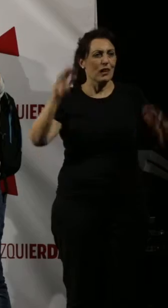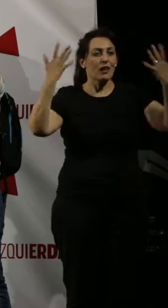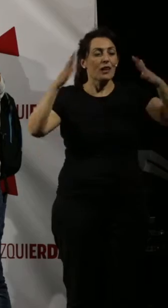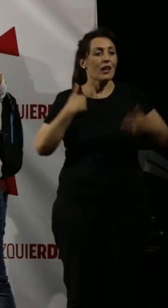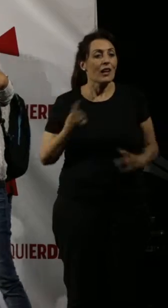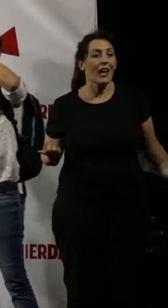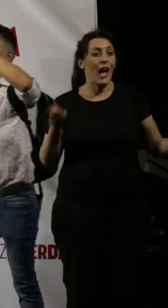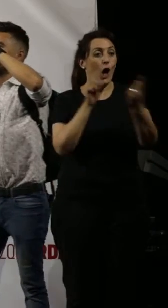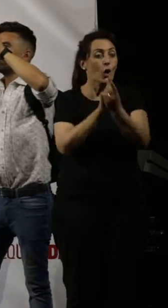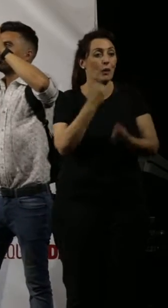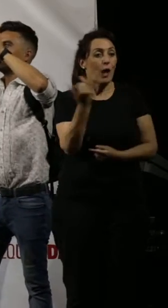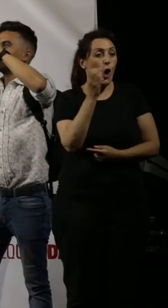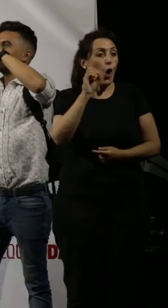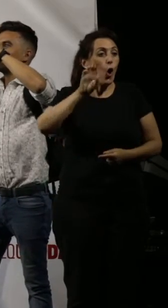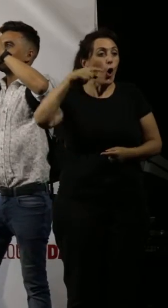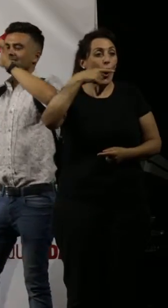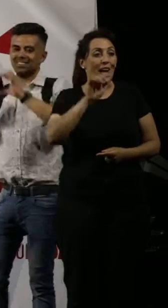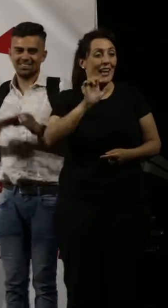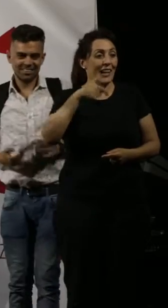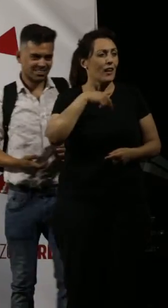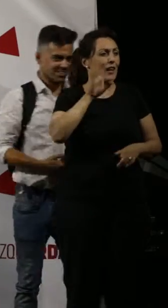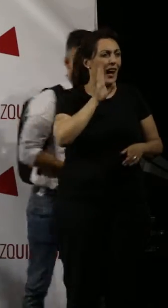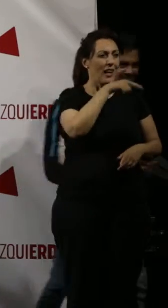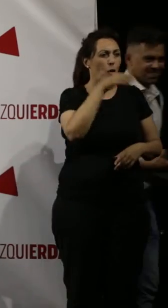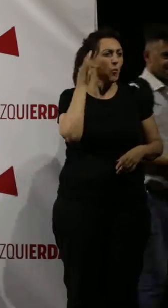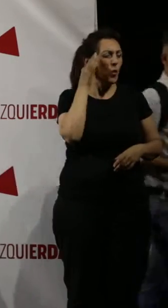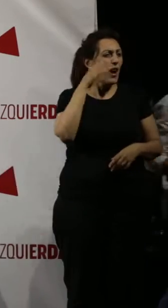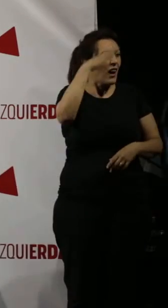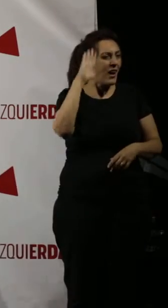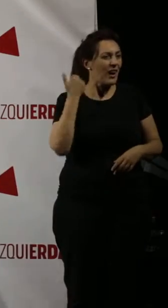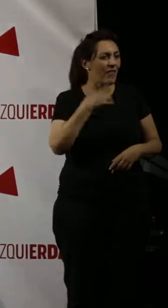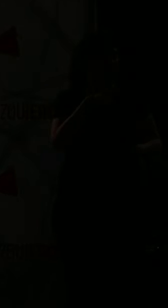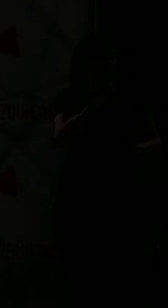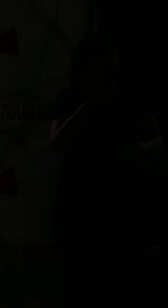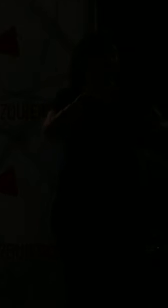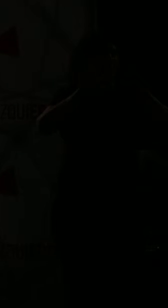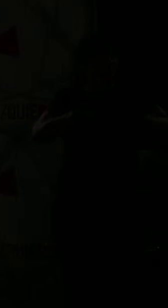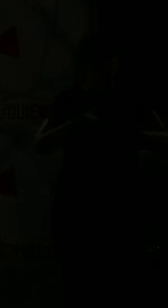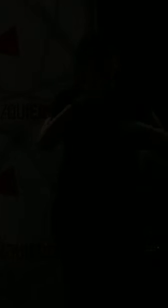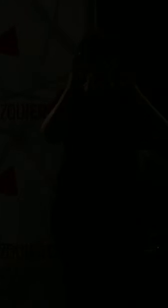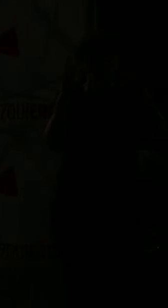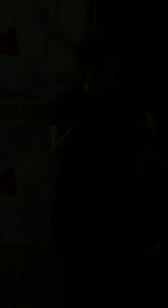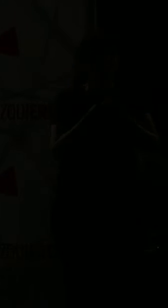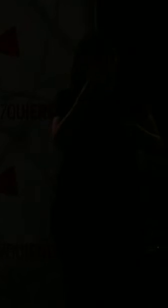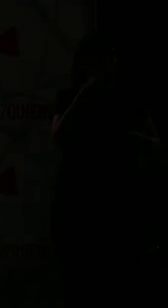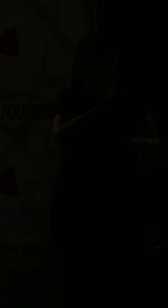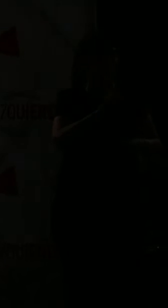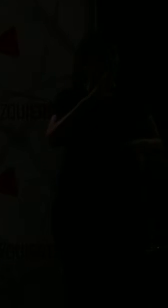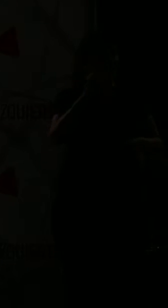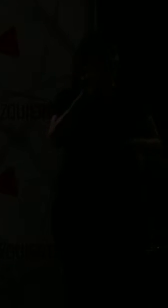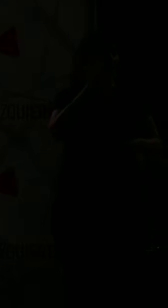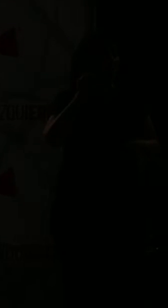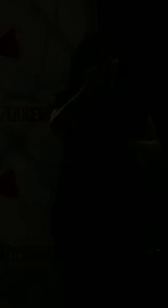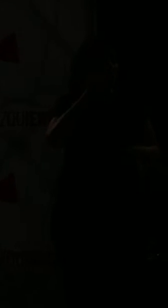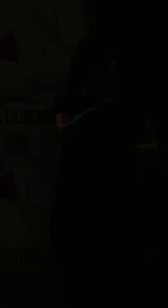encontrarme a Jorge Lucena, que os tengo que contar una cosa, a Carola la conocí no en Córdoba, ni en Cádiz donde vivía hace 30 años, a Carola la